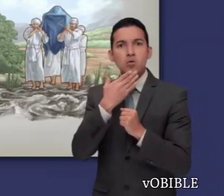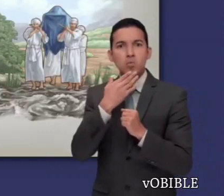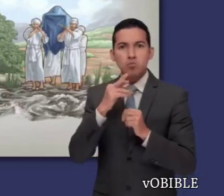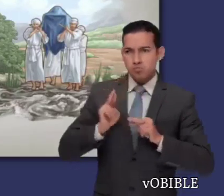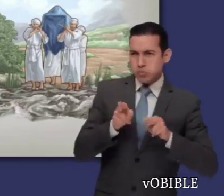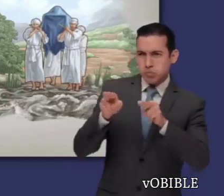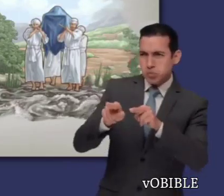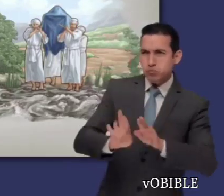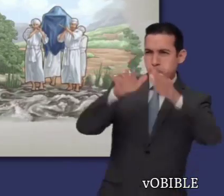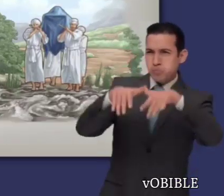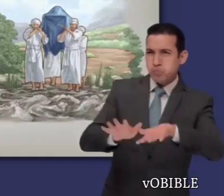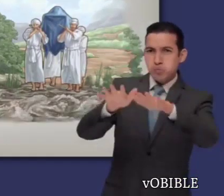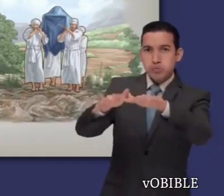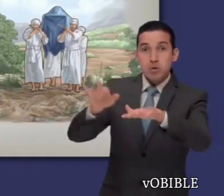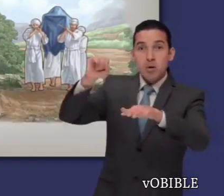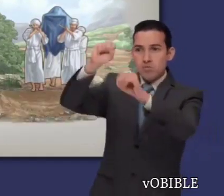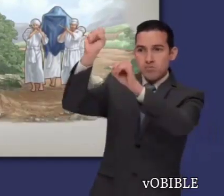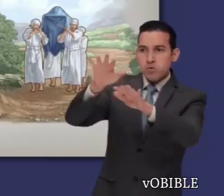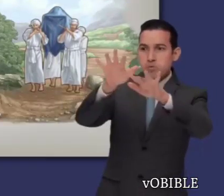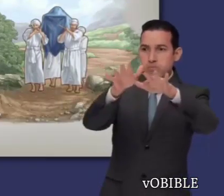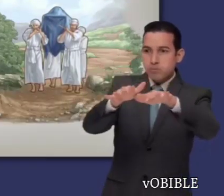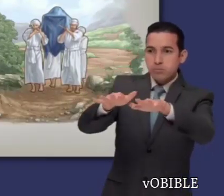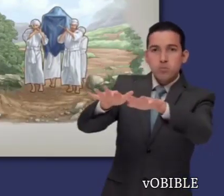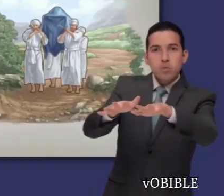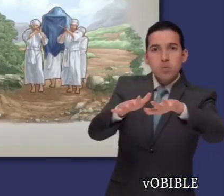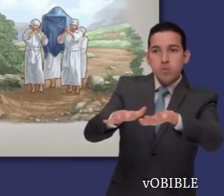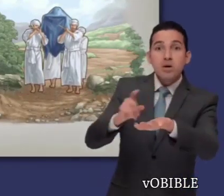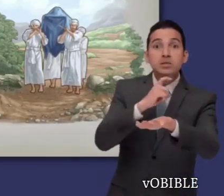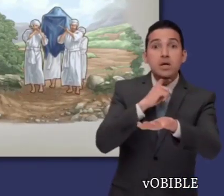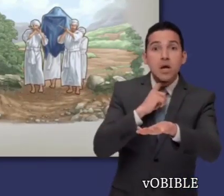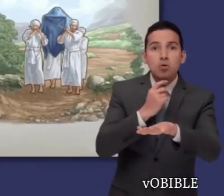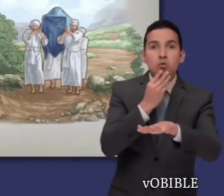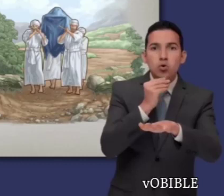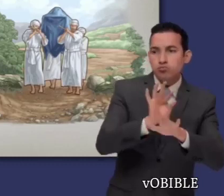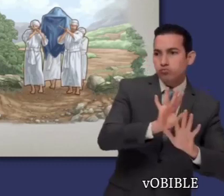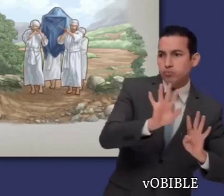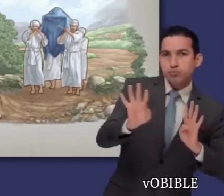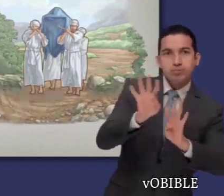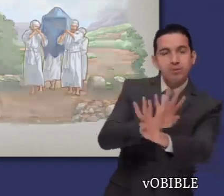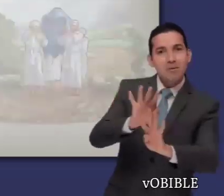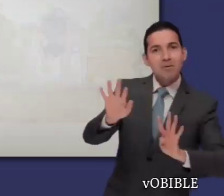israelitas cruzan el Jordán por suelo seco, a pesar de que en esta época el río suele desbordarse.